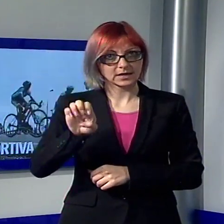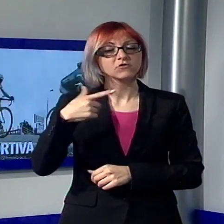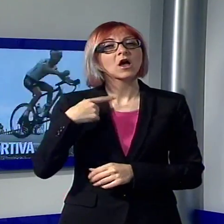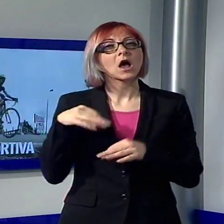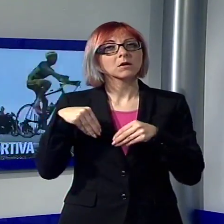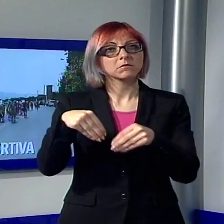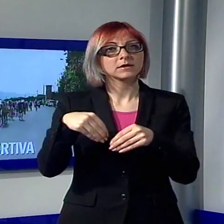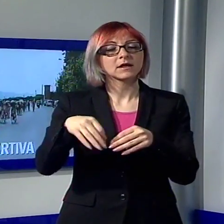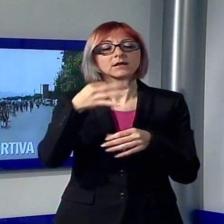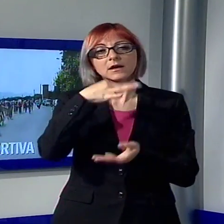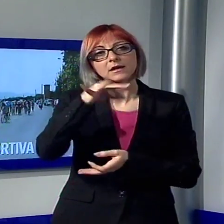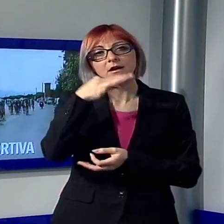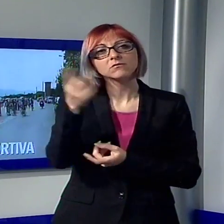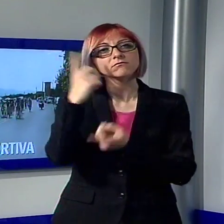piano il ciclismo amatoriale.